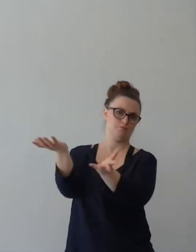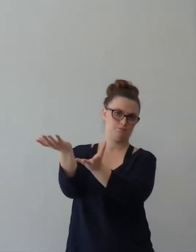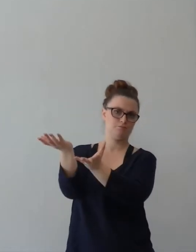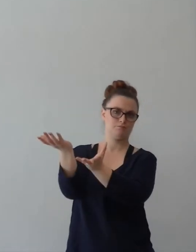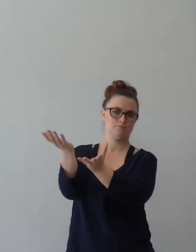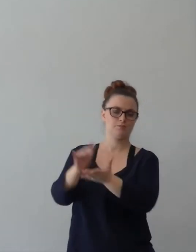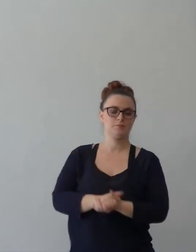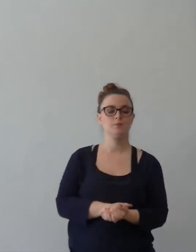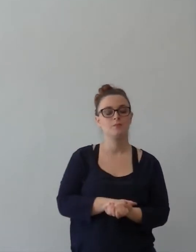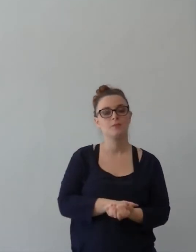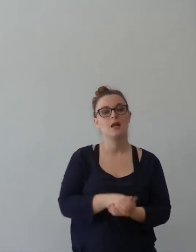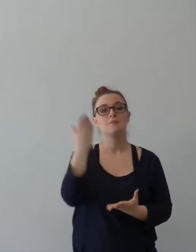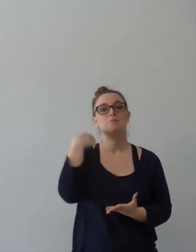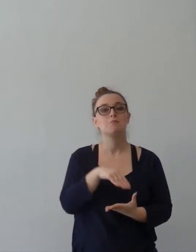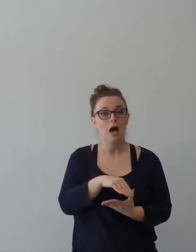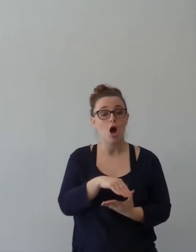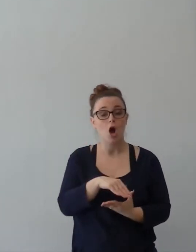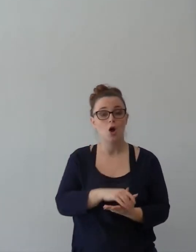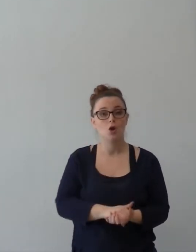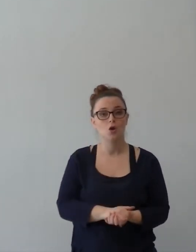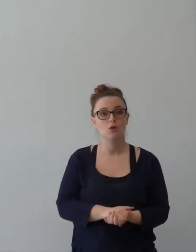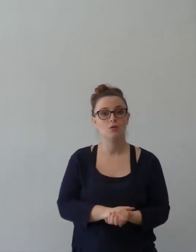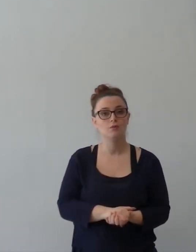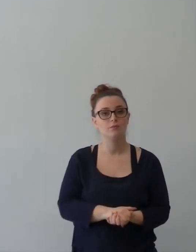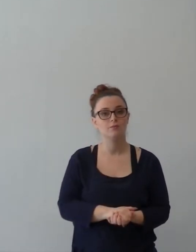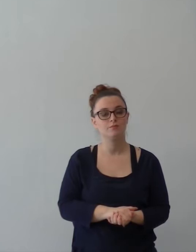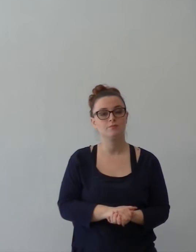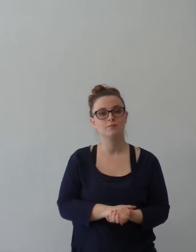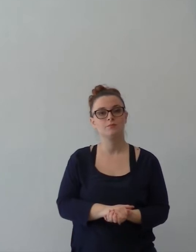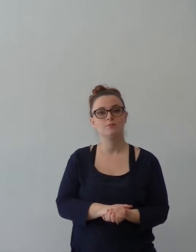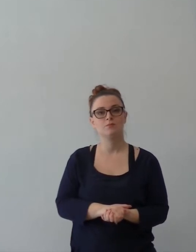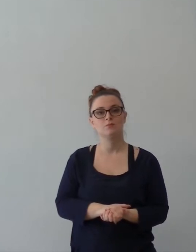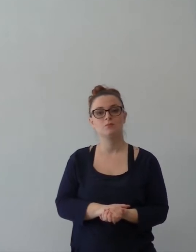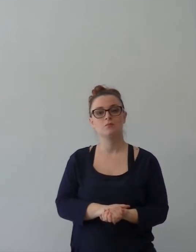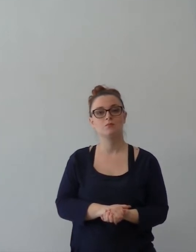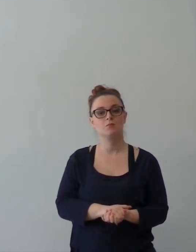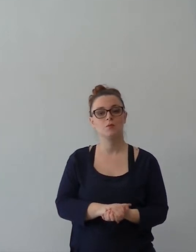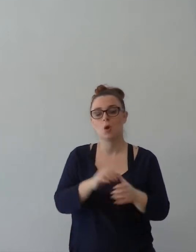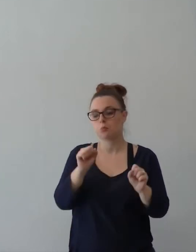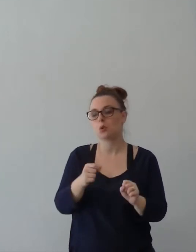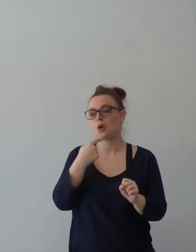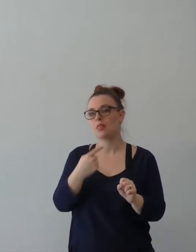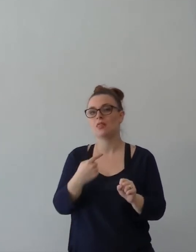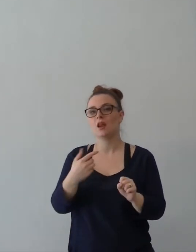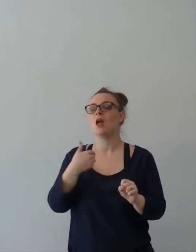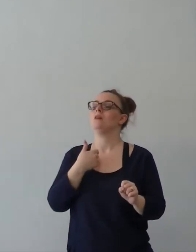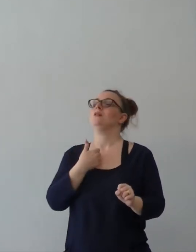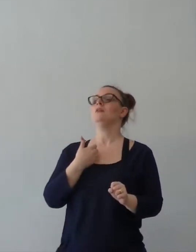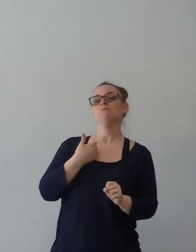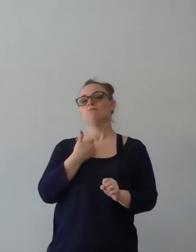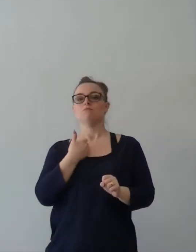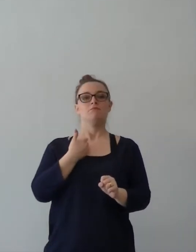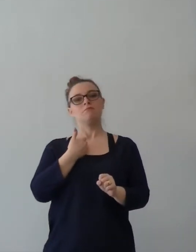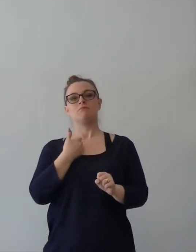Paolo avrebbe avuto tutto il diritto di valdarsi di quello che aveva fatto. La chiesa di Filippi era stata piantata da lui.